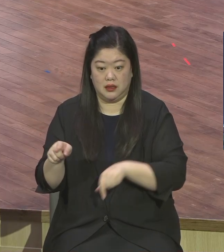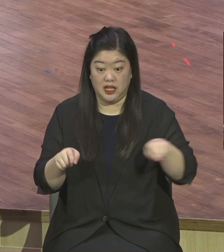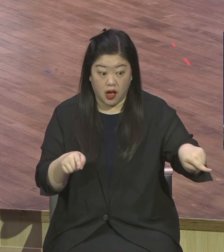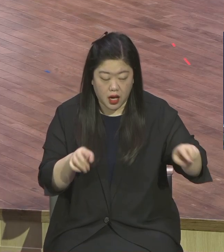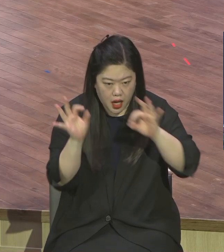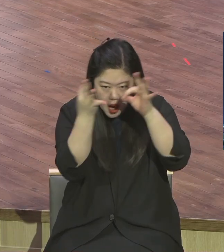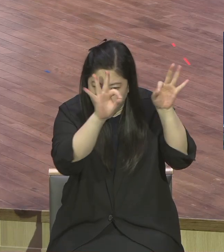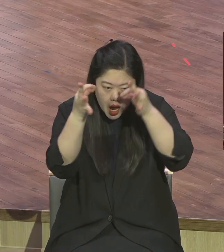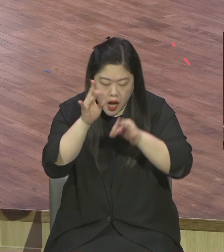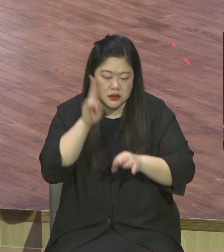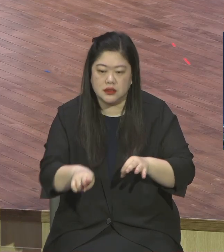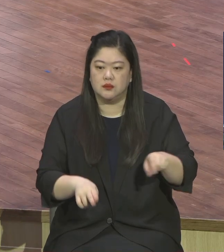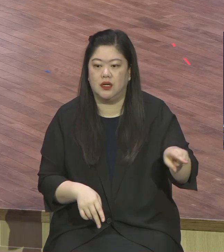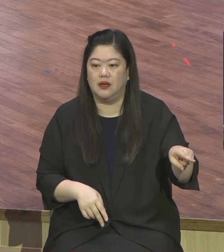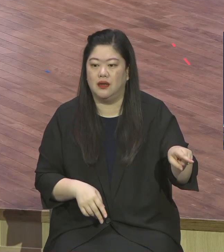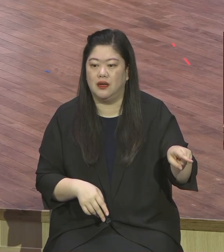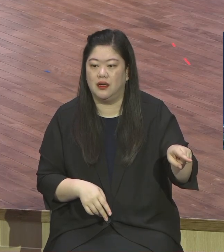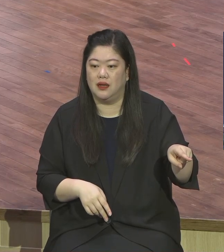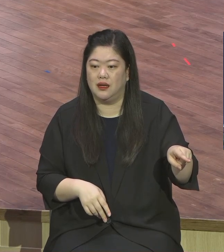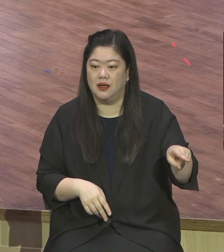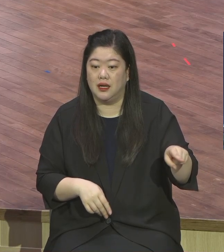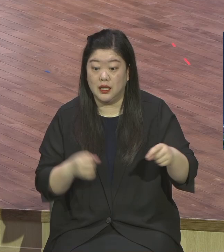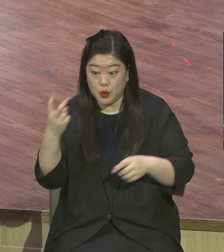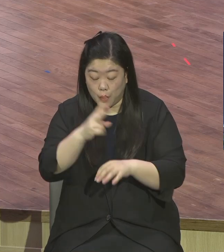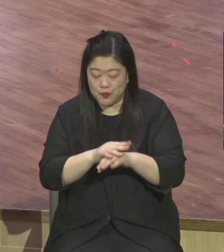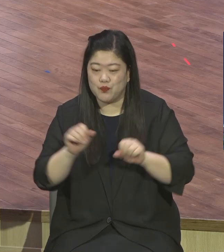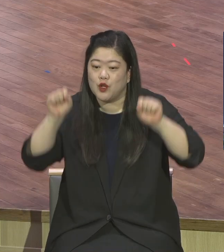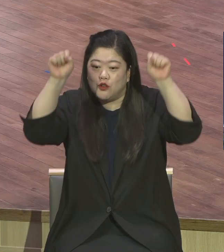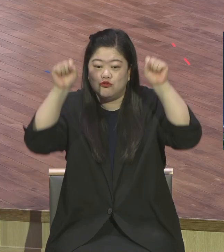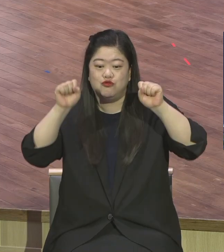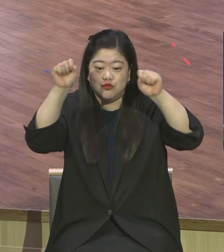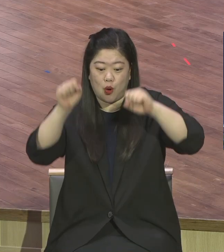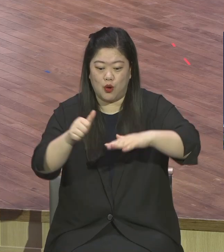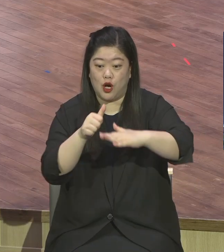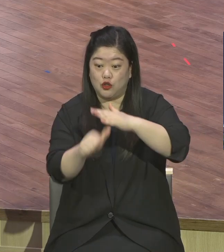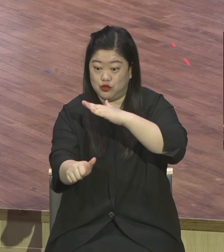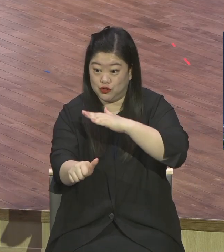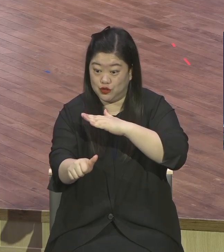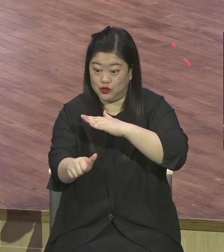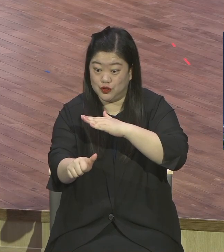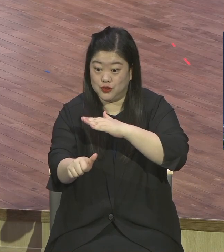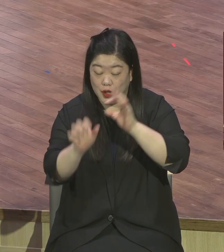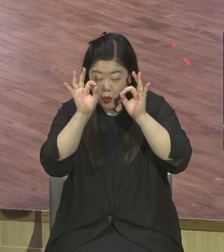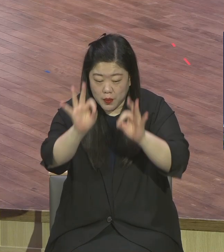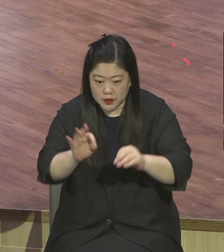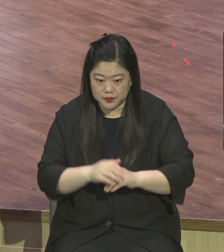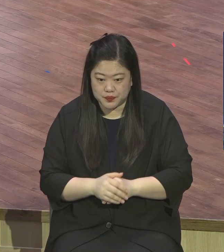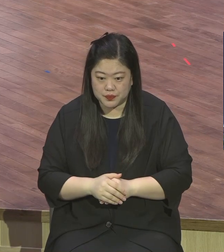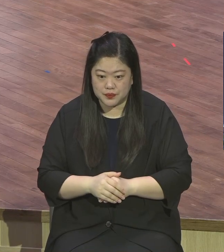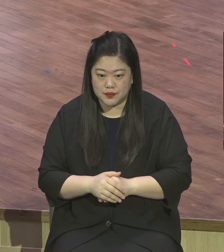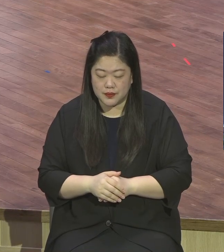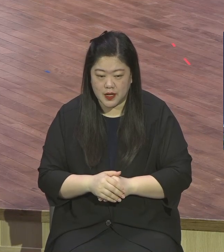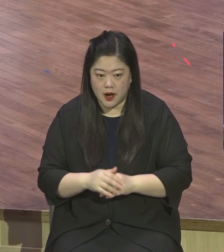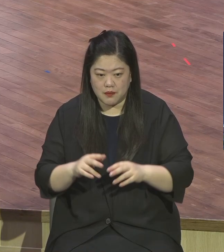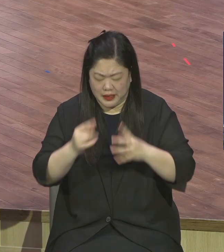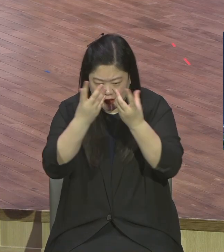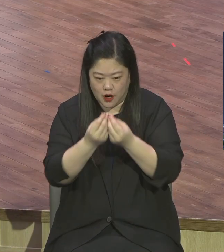운동선수도요 결론적으로 결과 마지막 최후 마지막은요 집중해서 끝나요. 집중해서 그럼